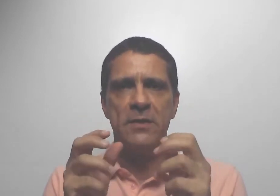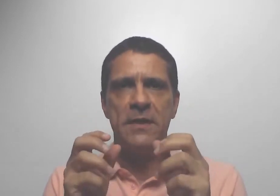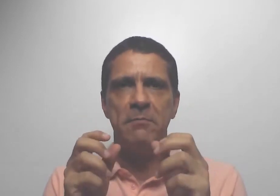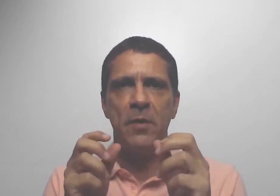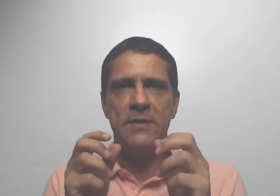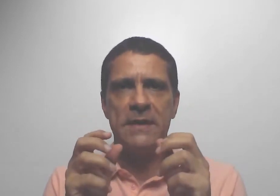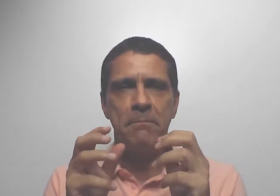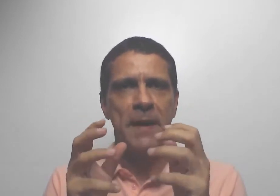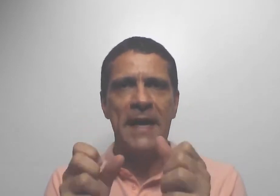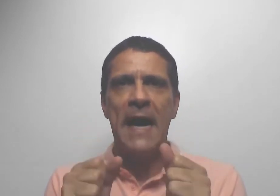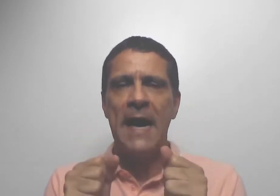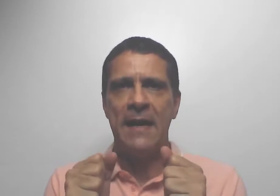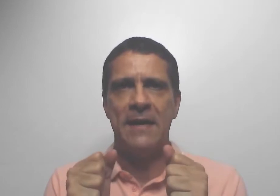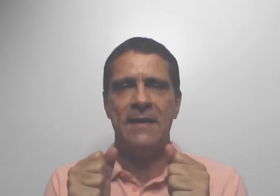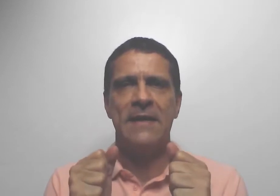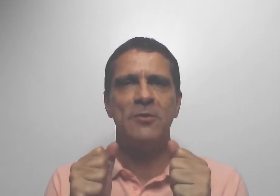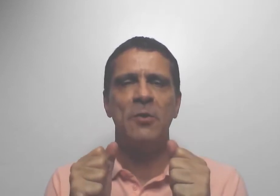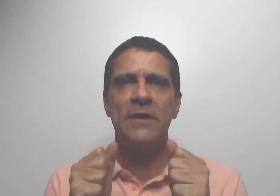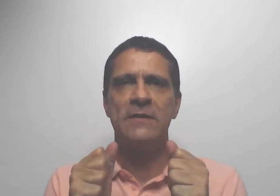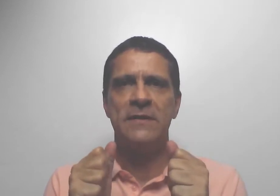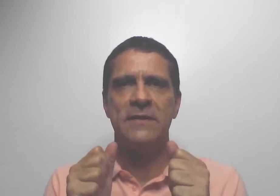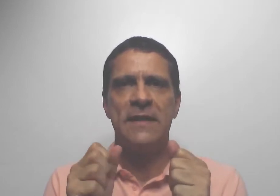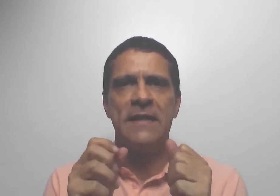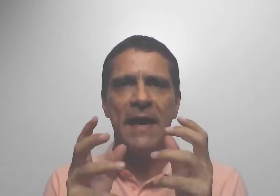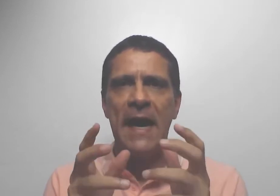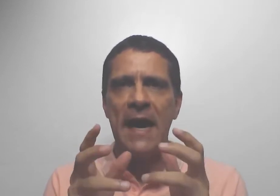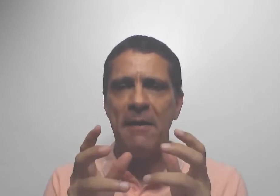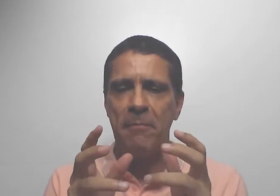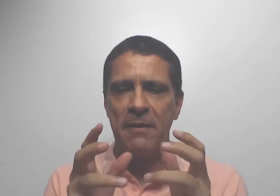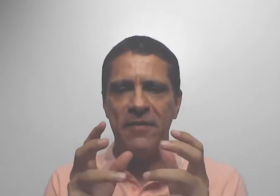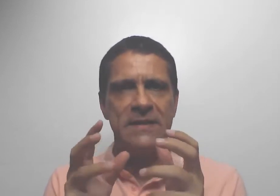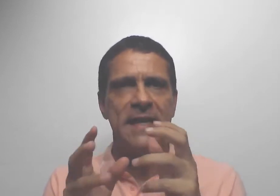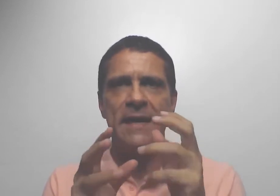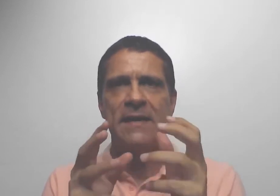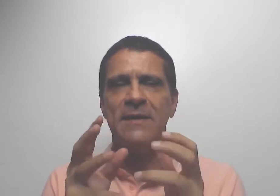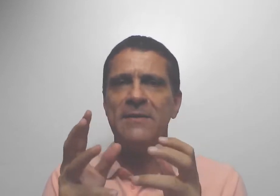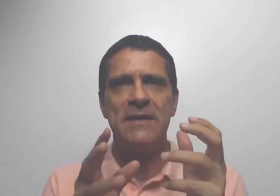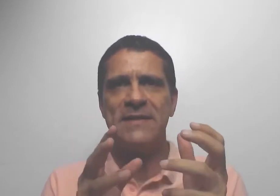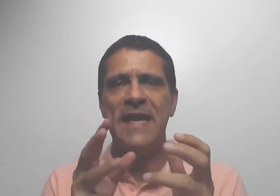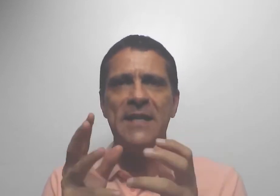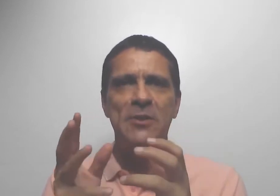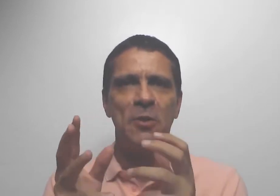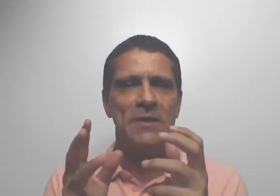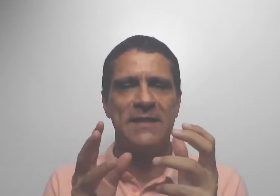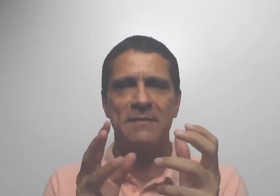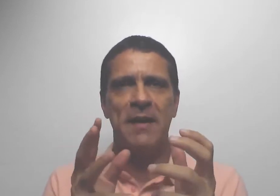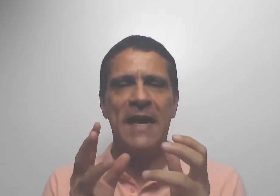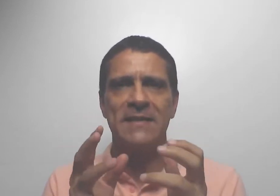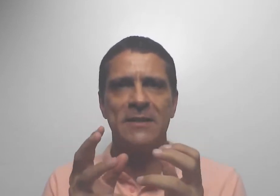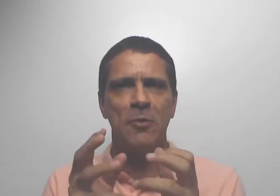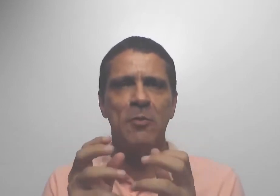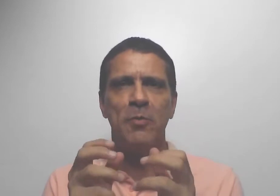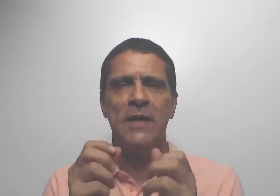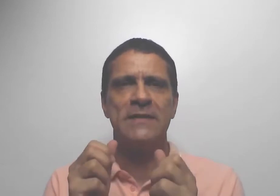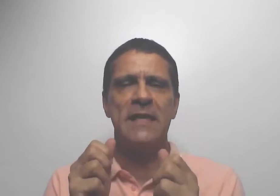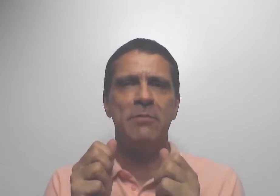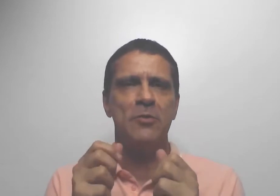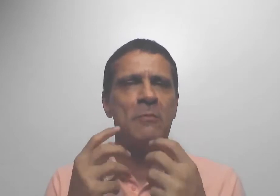que você possa pegar as coisas e pegar para fazer uma série de outras práticas, como por exemplo,